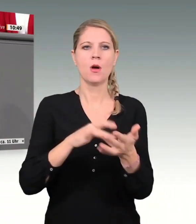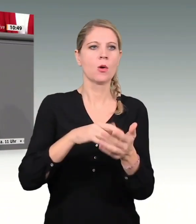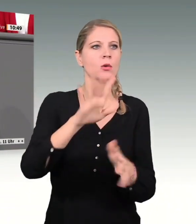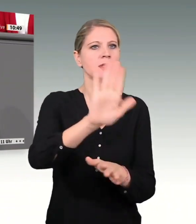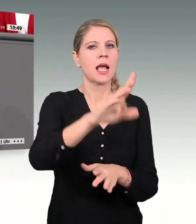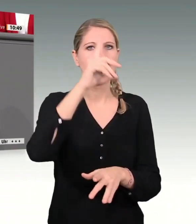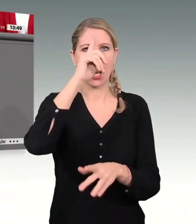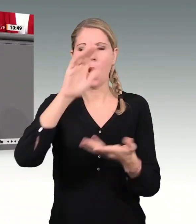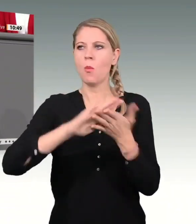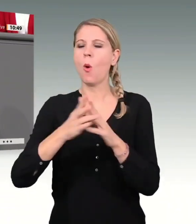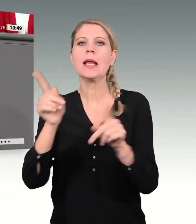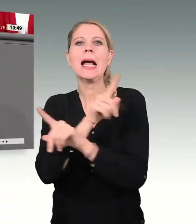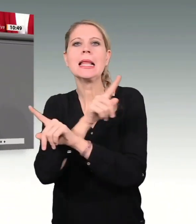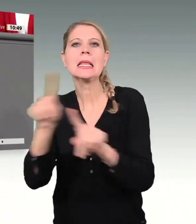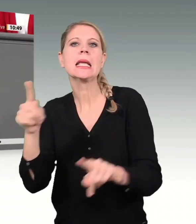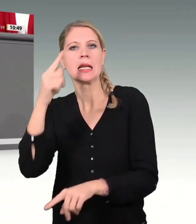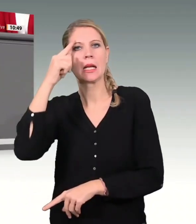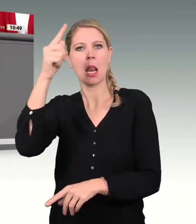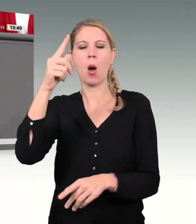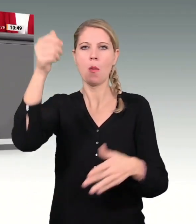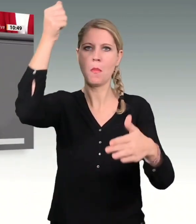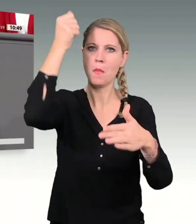bestraft oder stigmatisiert werden.